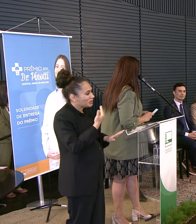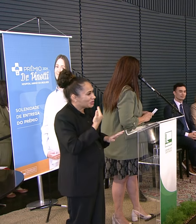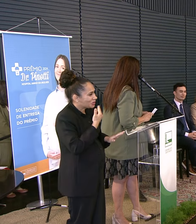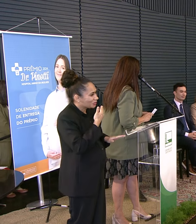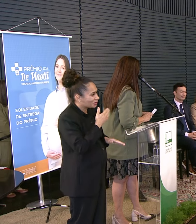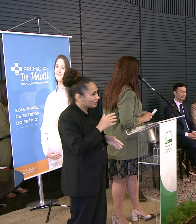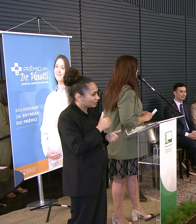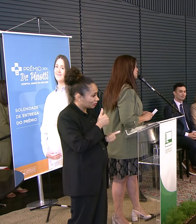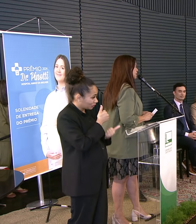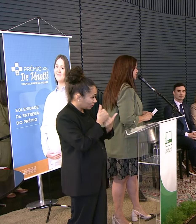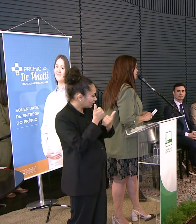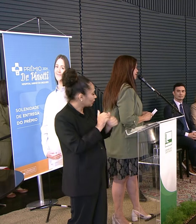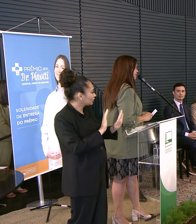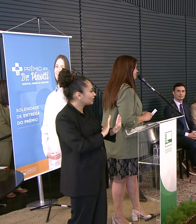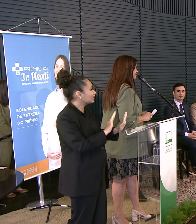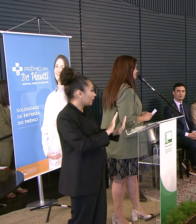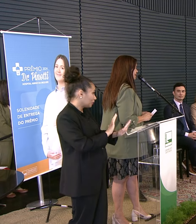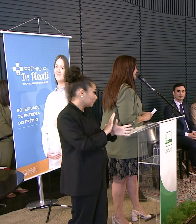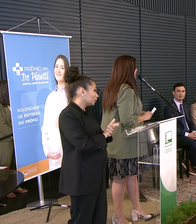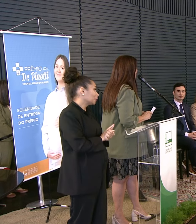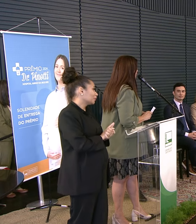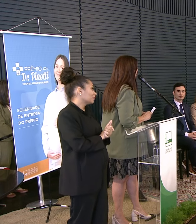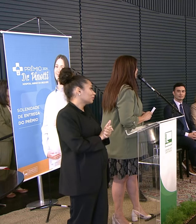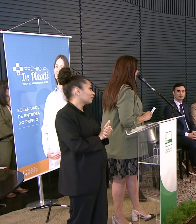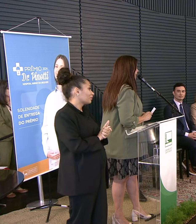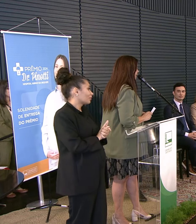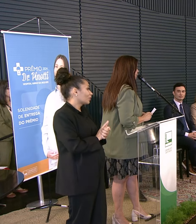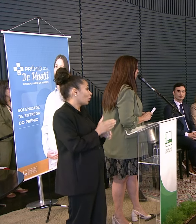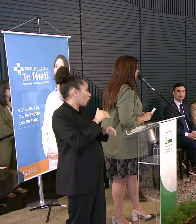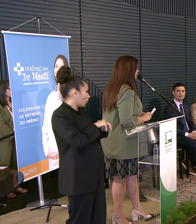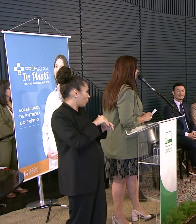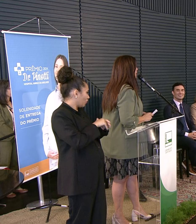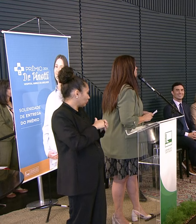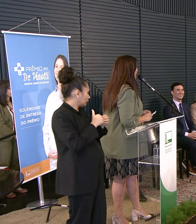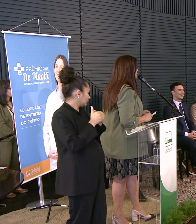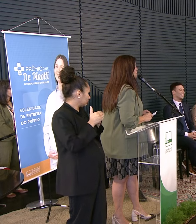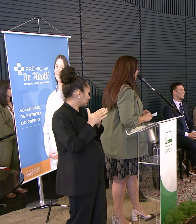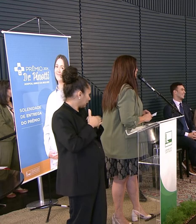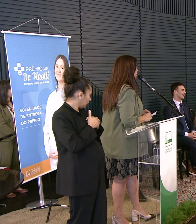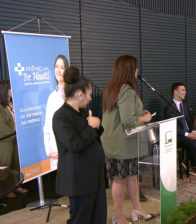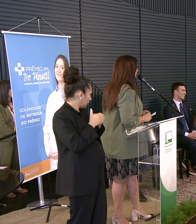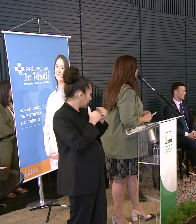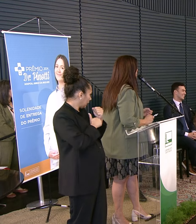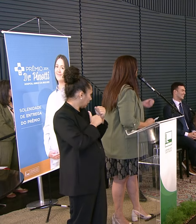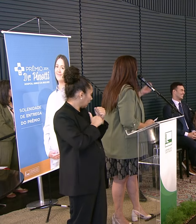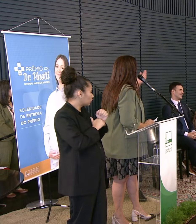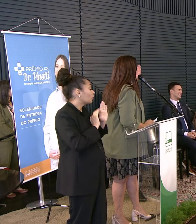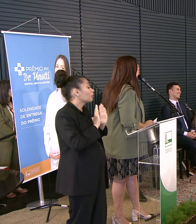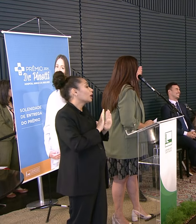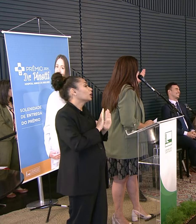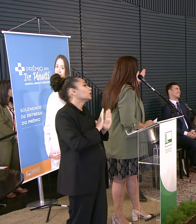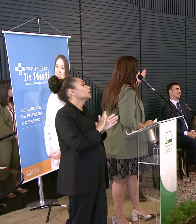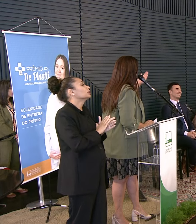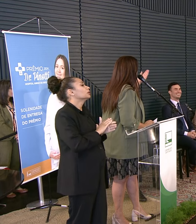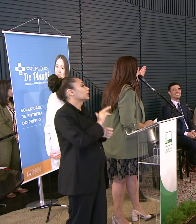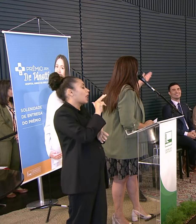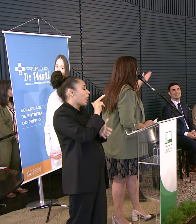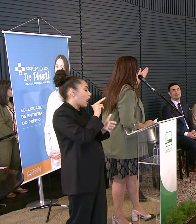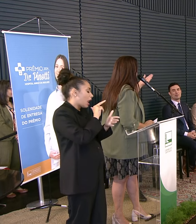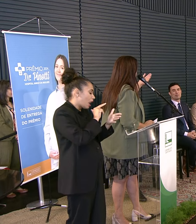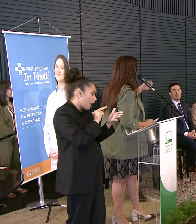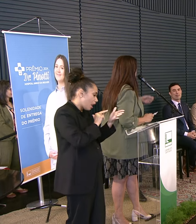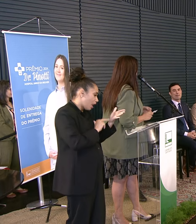nossos pares Porque eles podem dizer não E voto é secreto Mas principalmente Porque leram